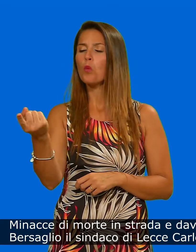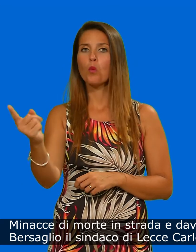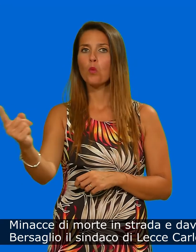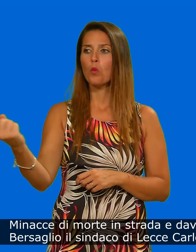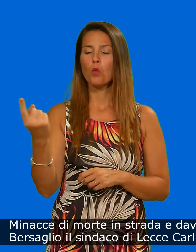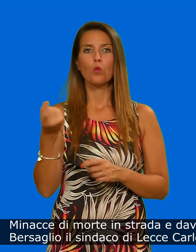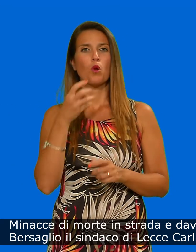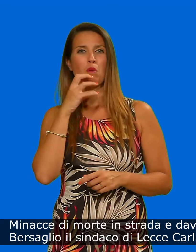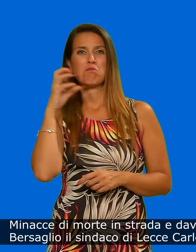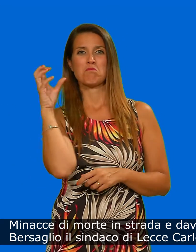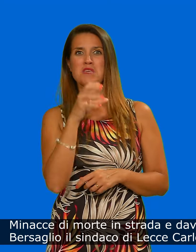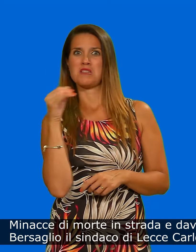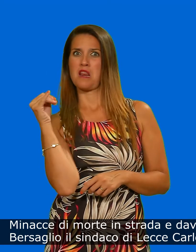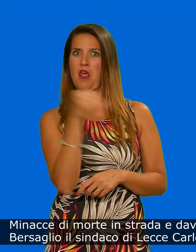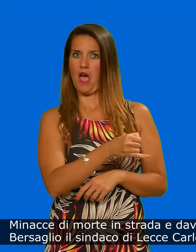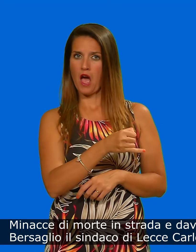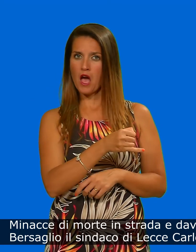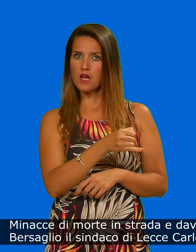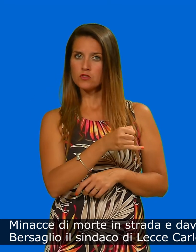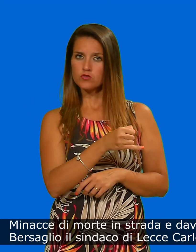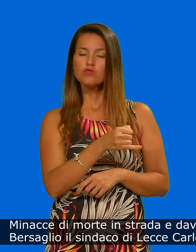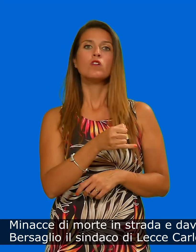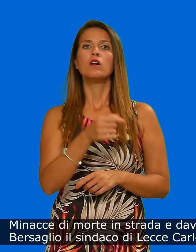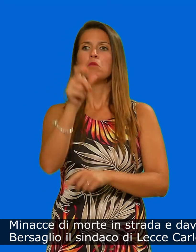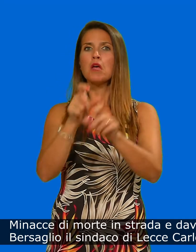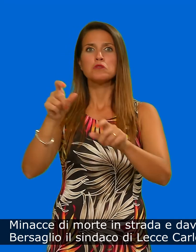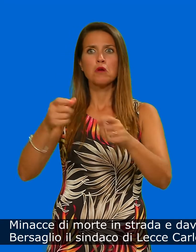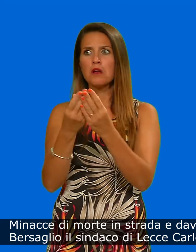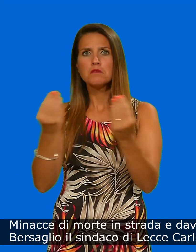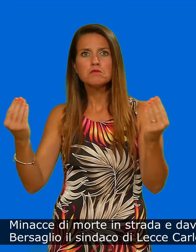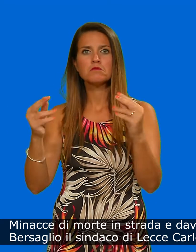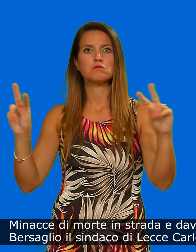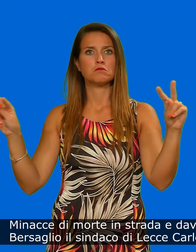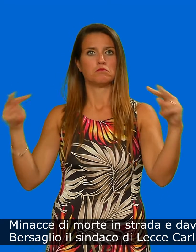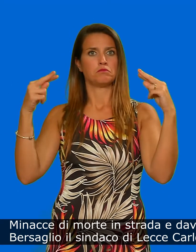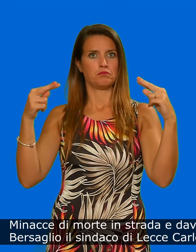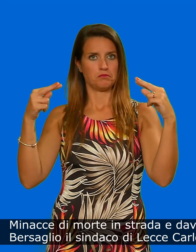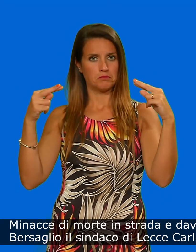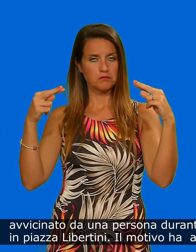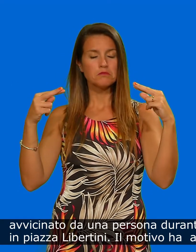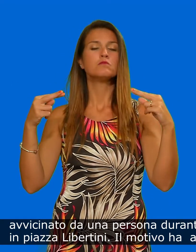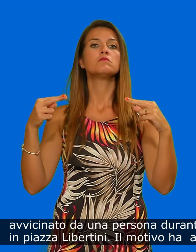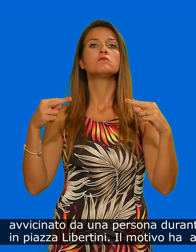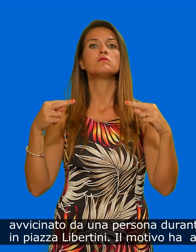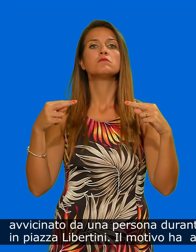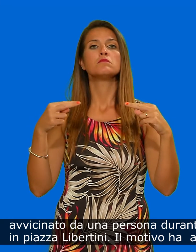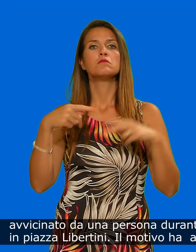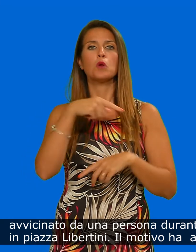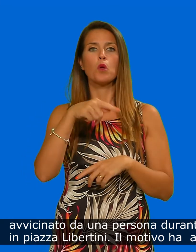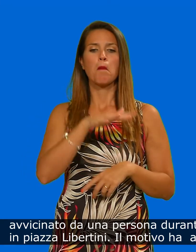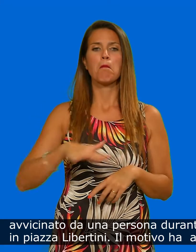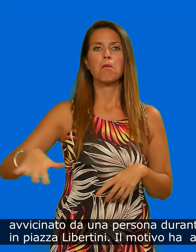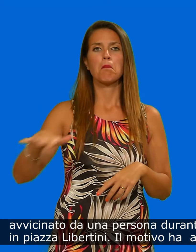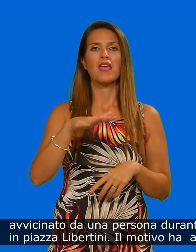Bersaglio il sindaco di Lecce, Carlo Salvemini, che sarebbe stato avvicinato da una